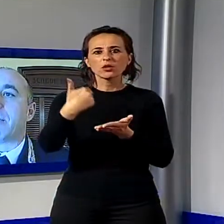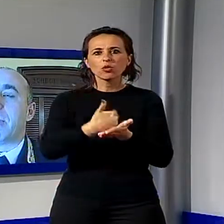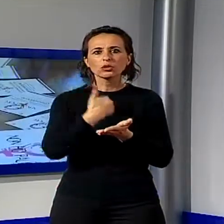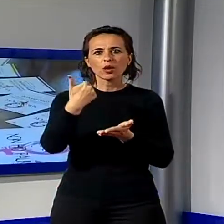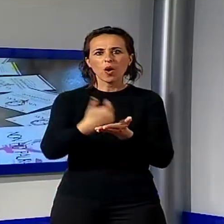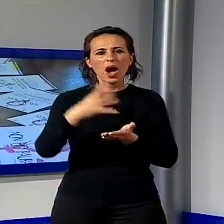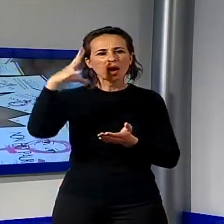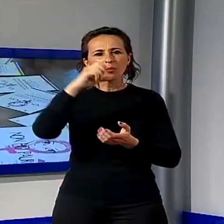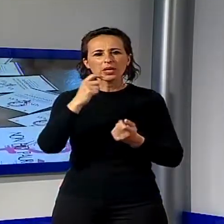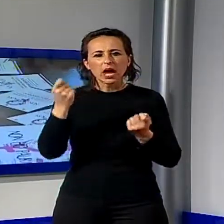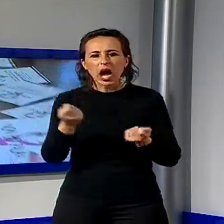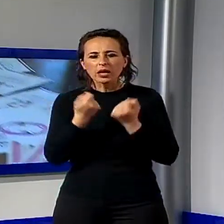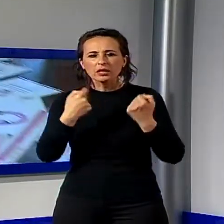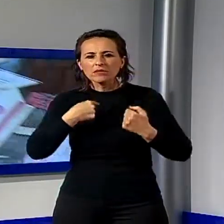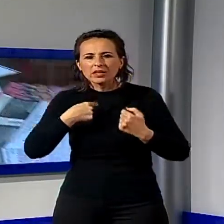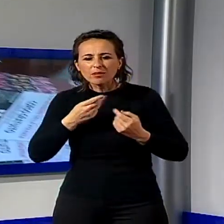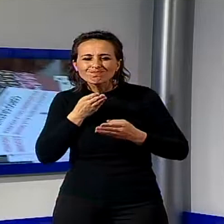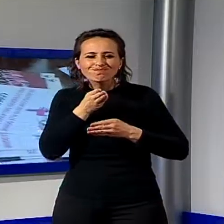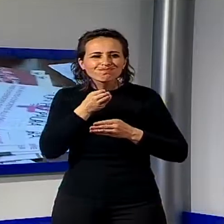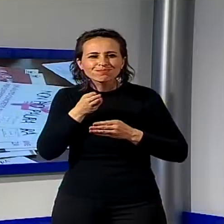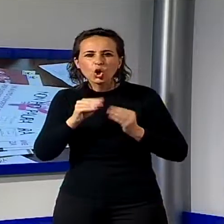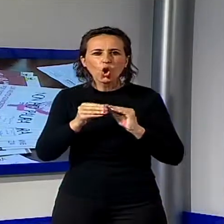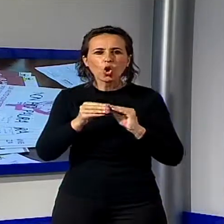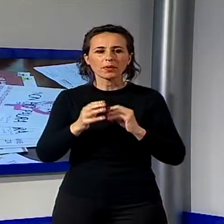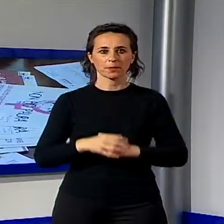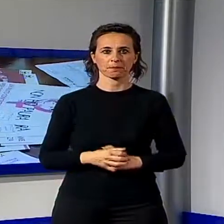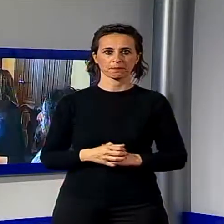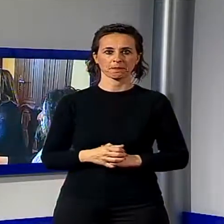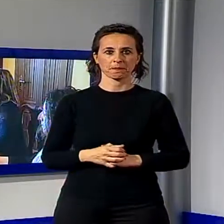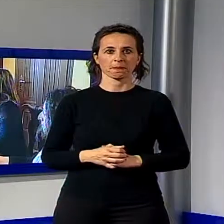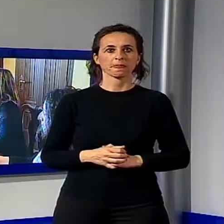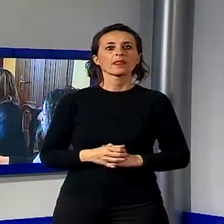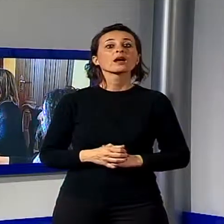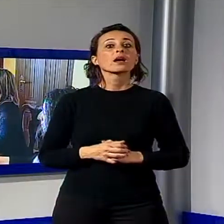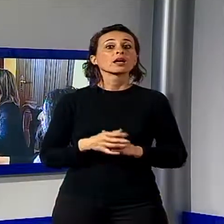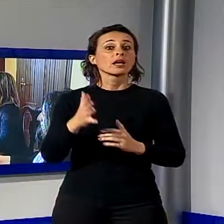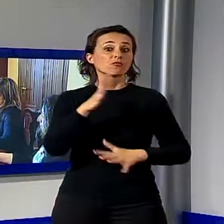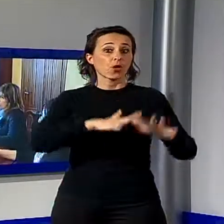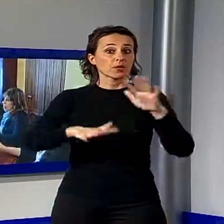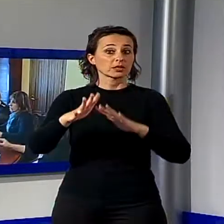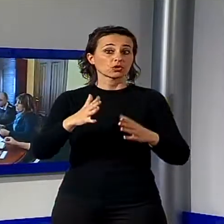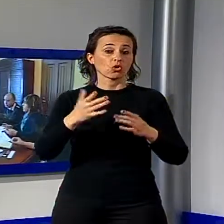fanno. Ulteriori informazioni sulle iniziative di Non Ho Paura sono consultabili sulla pagina Facebook del corso.